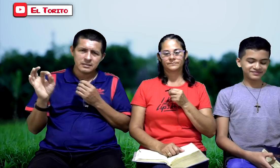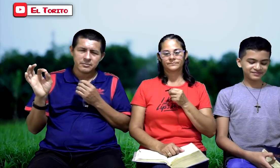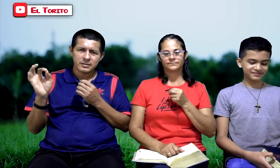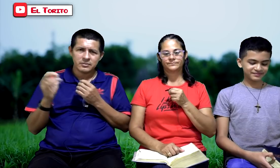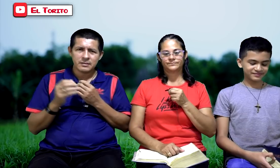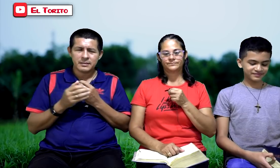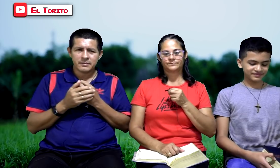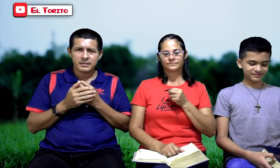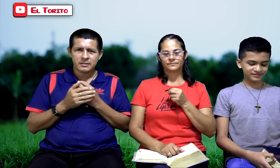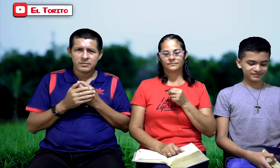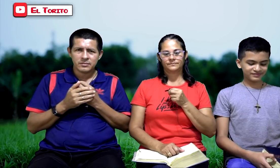enamorando de la palabra de Dios.